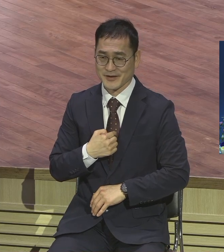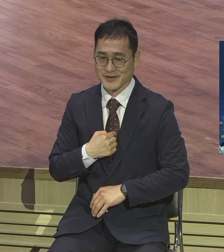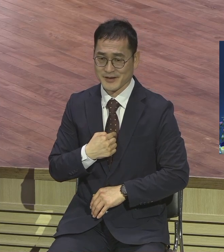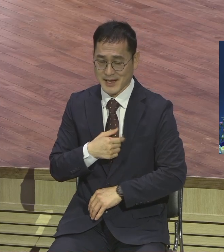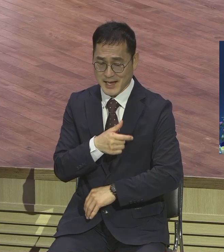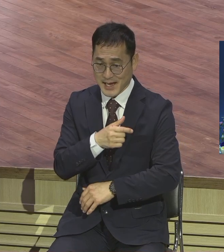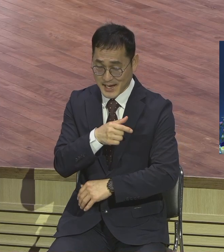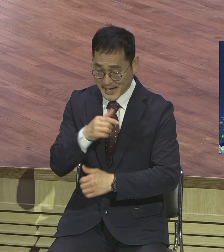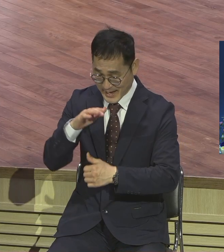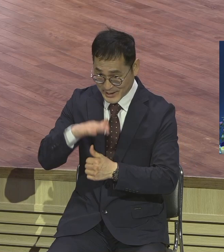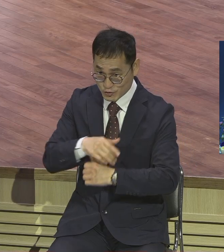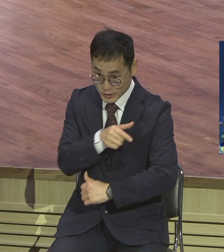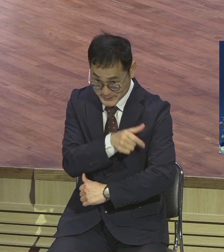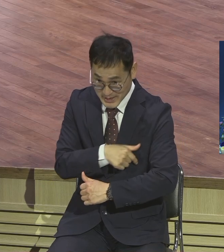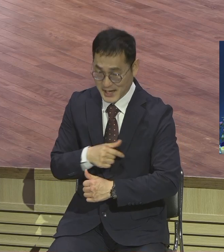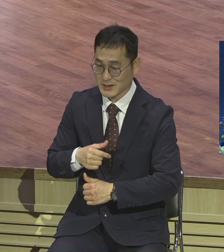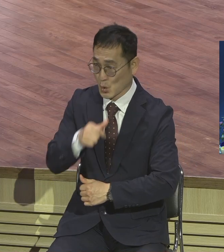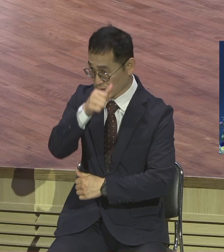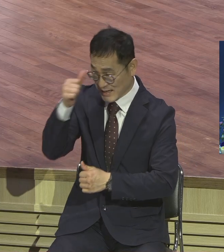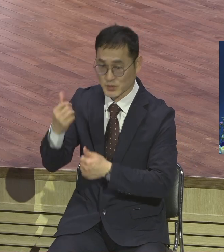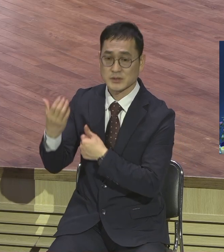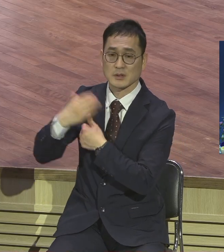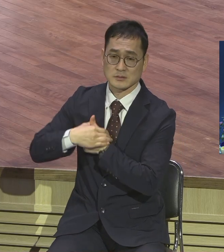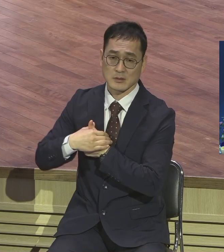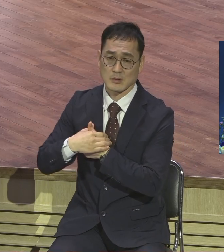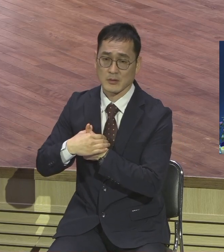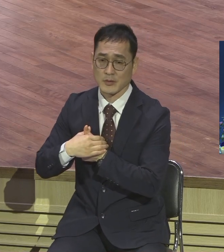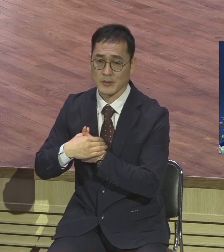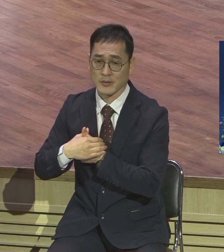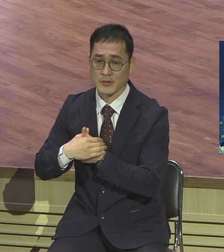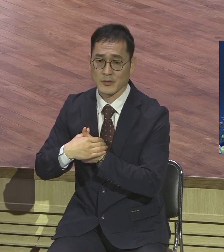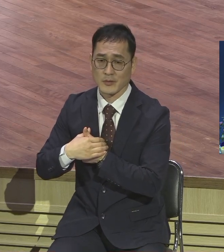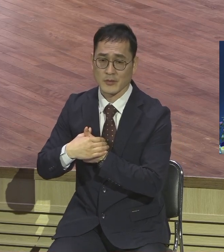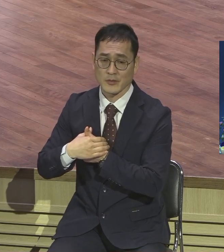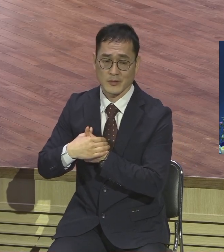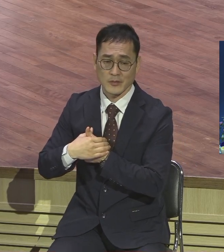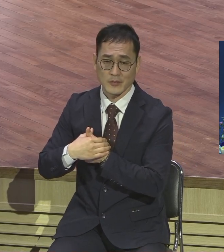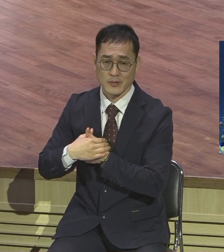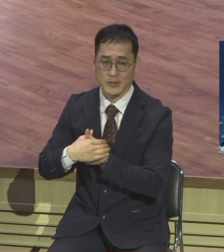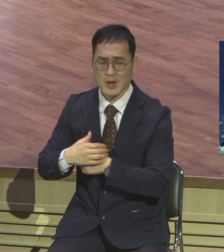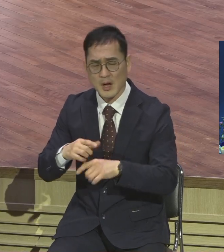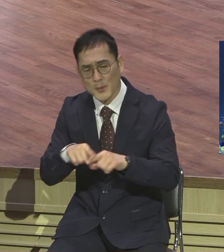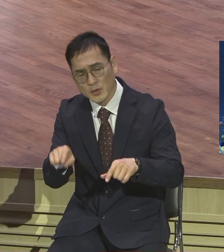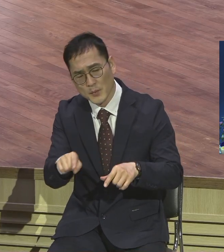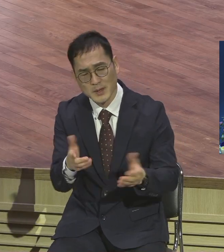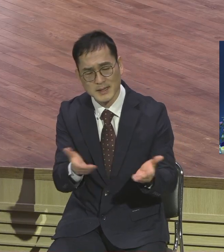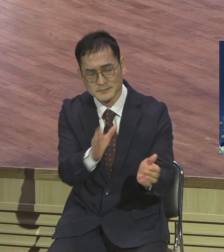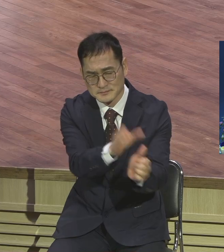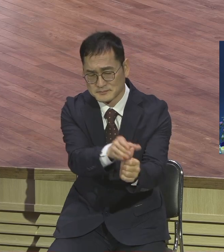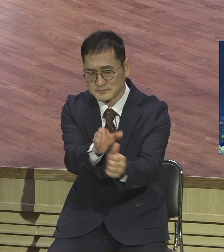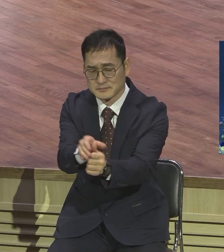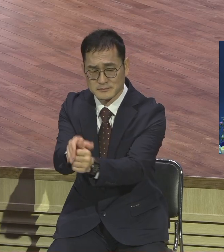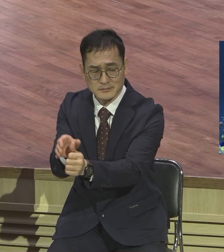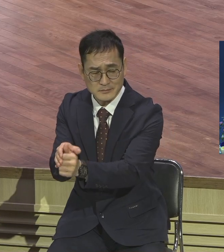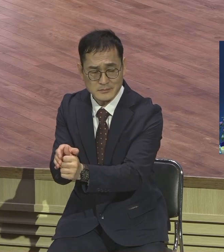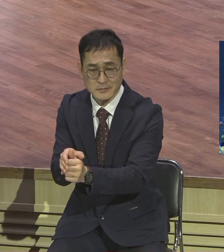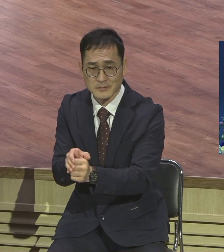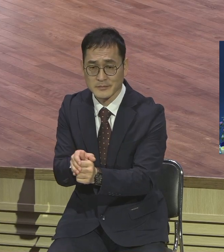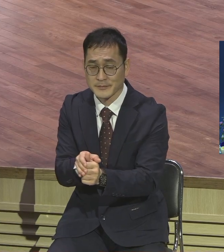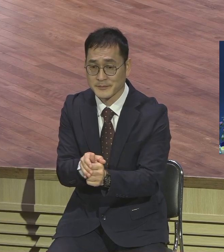시계 줬는데 부장을 시계 주고 국장을 시계 주고 위원장을 시계 주고 직불을 주었는데 와 나